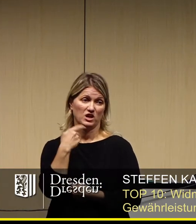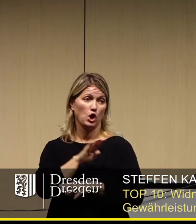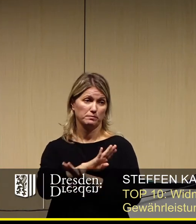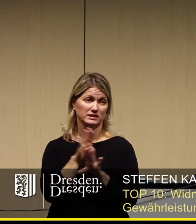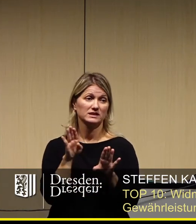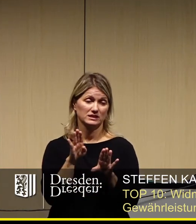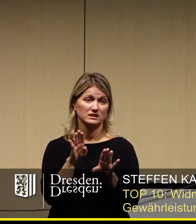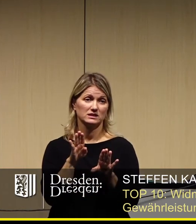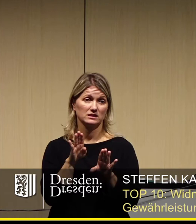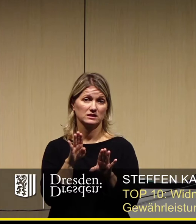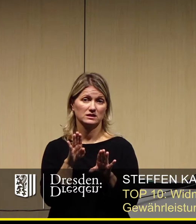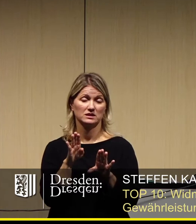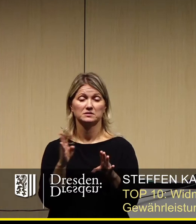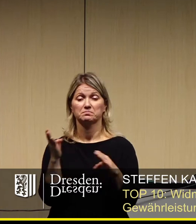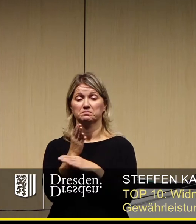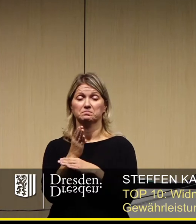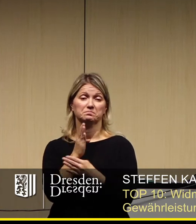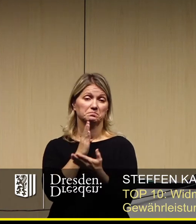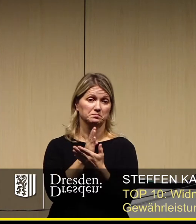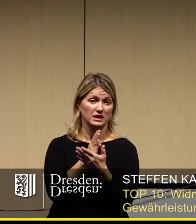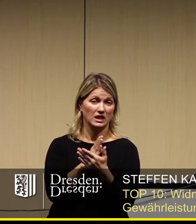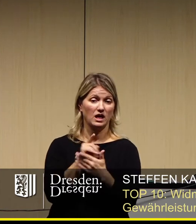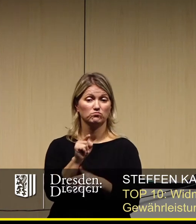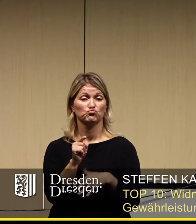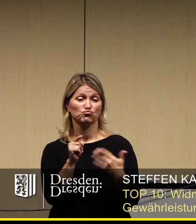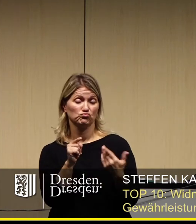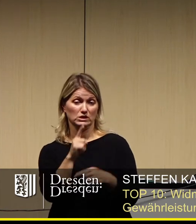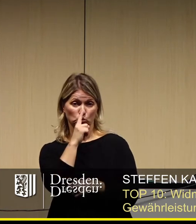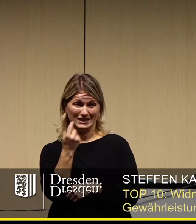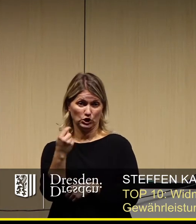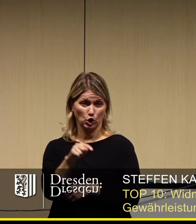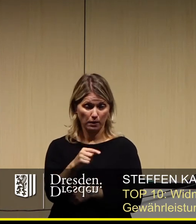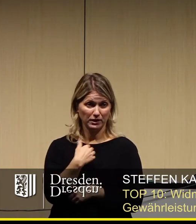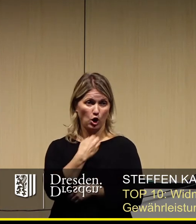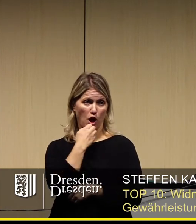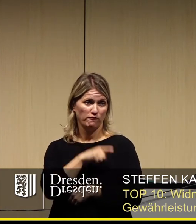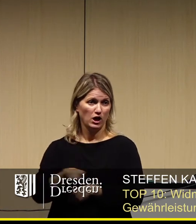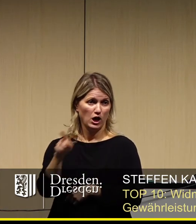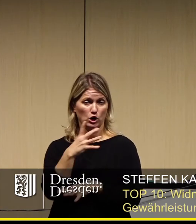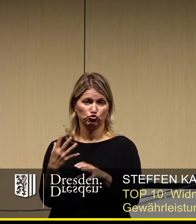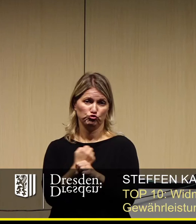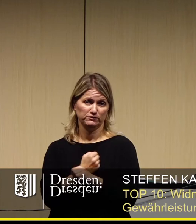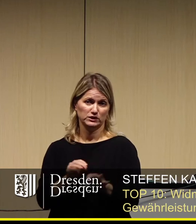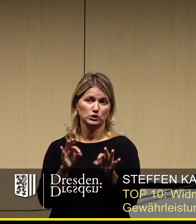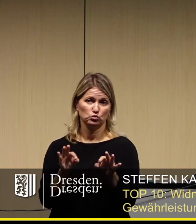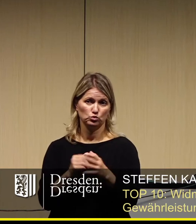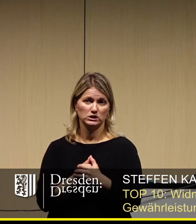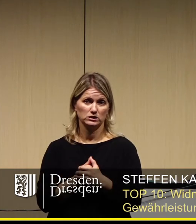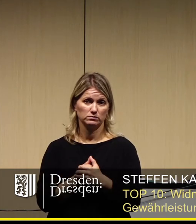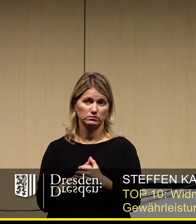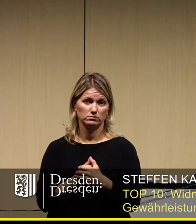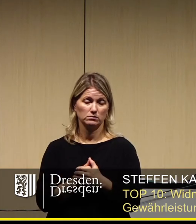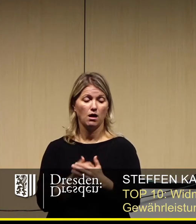Zweite und Mittlergenannte hoffe ich, wenn es eintritt, dass wir es gut bewältigen. Und ich hoffe auf die Variante,